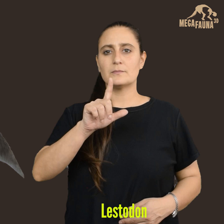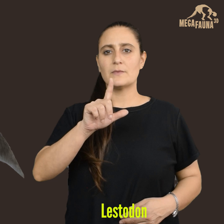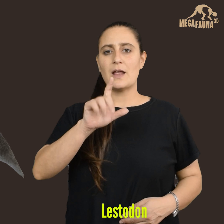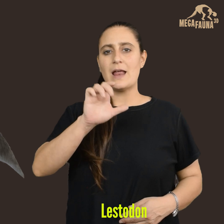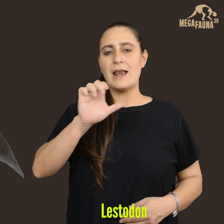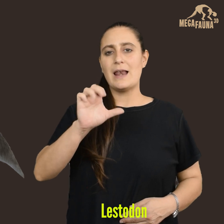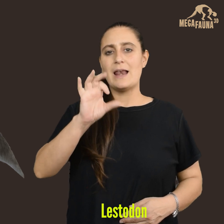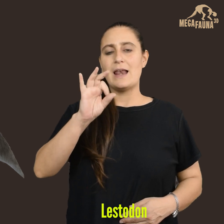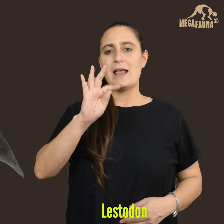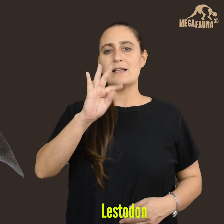Lestodon